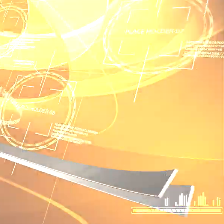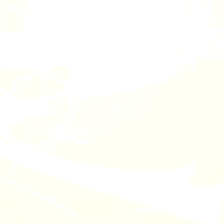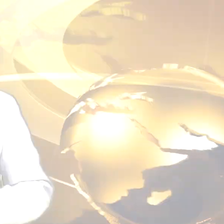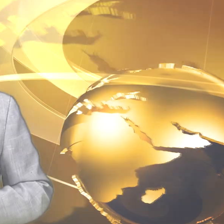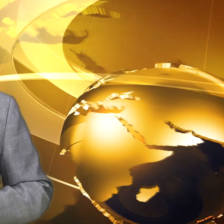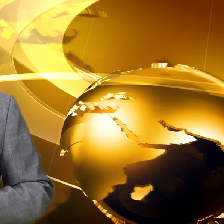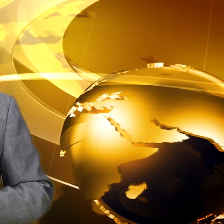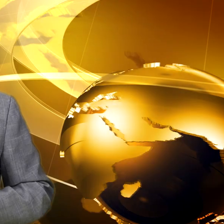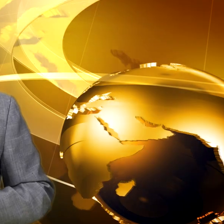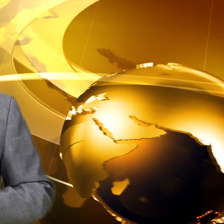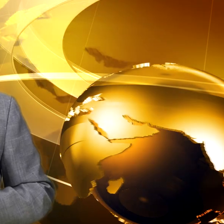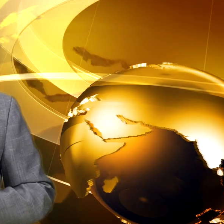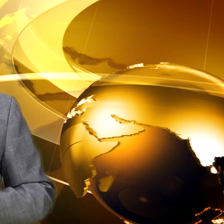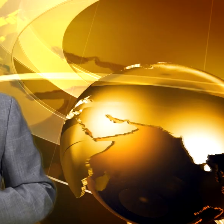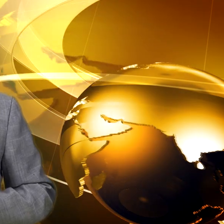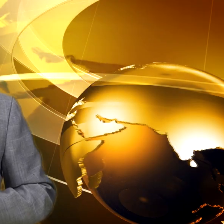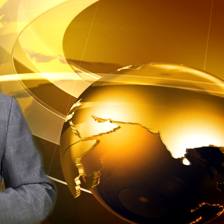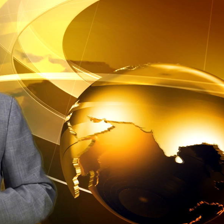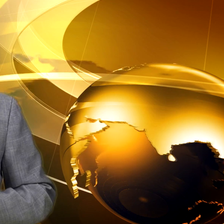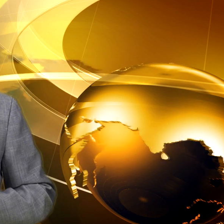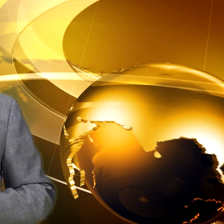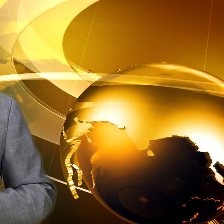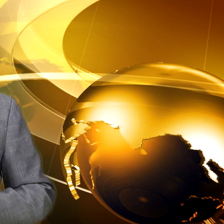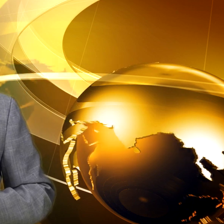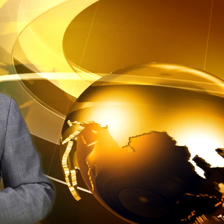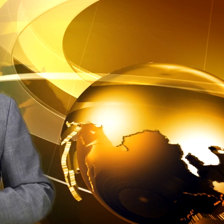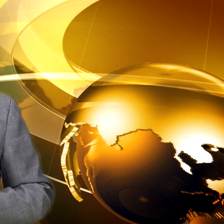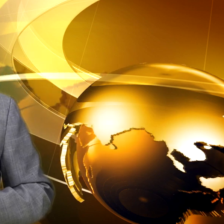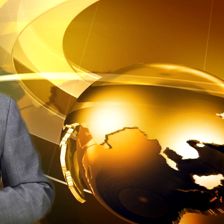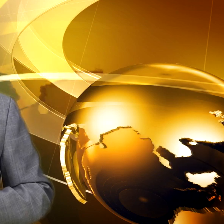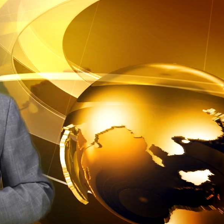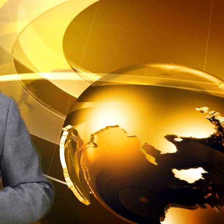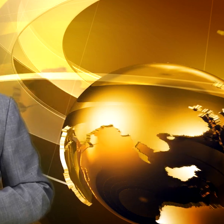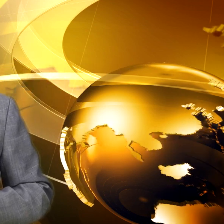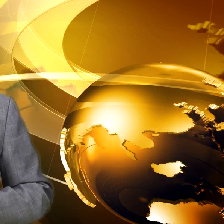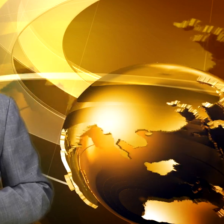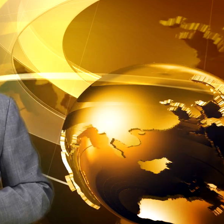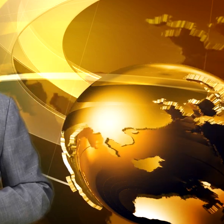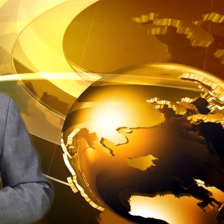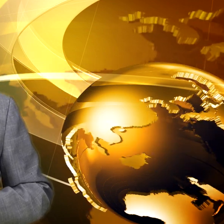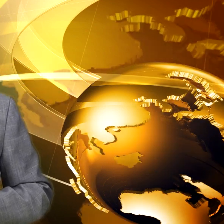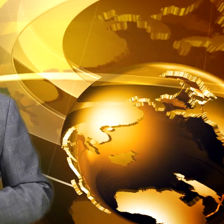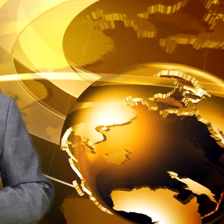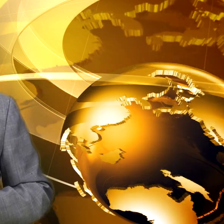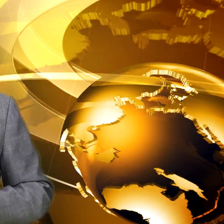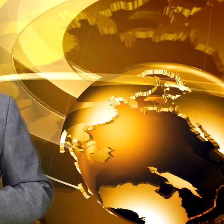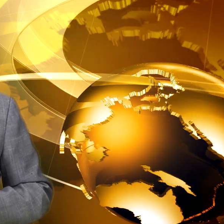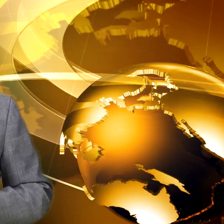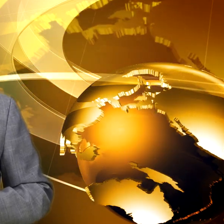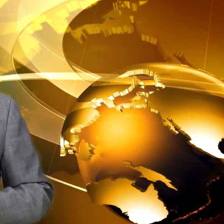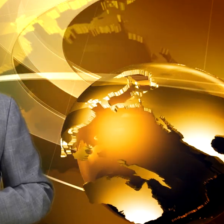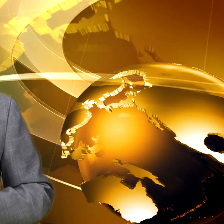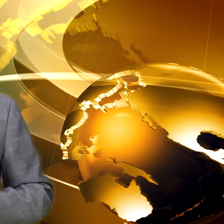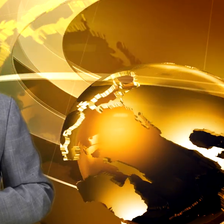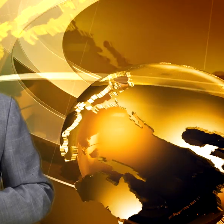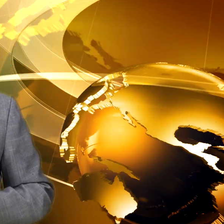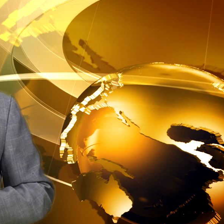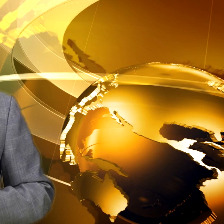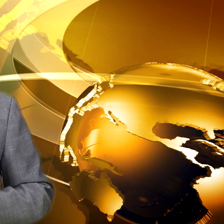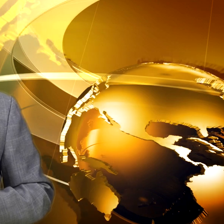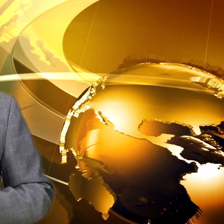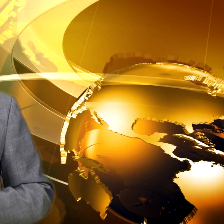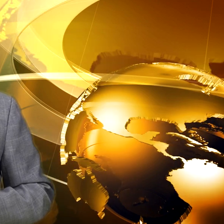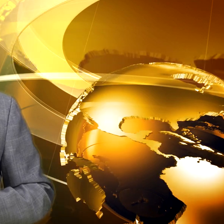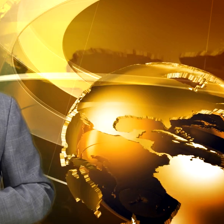A continuación, una nota de gran relevancia para todos los agricultores de Papa de Cartago, Pacaya, Turrialba y de toda nuestra región,